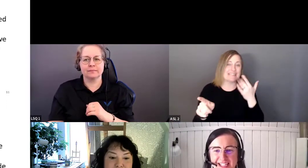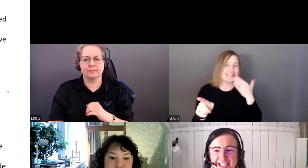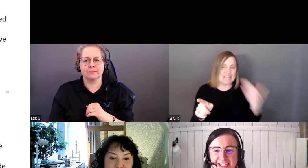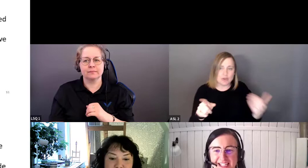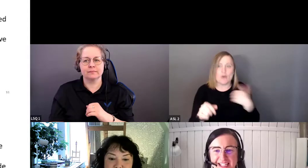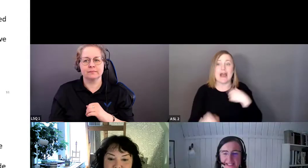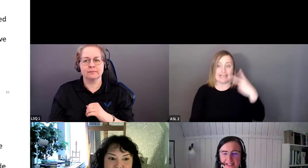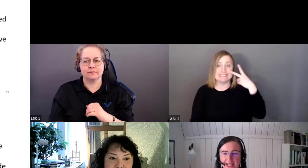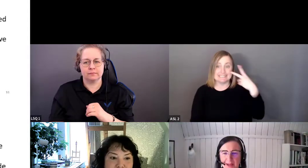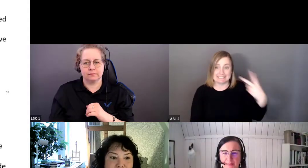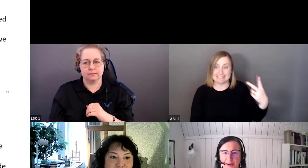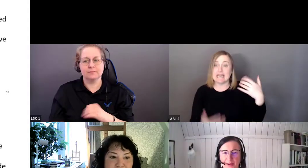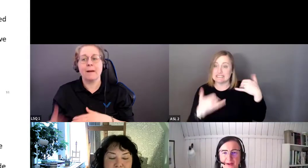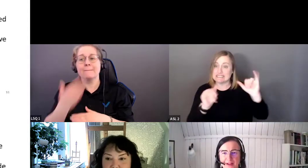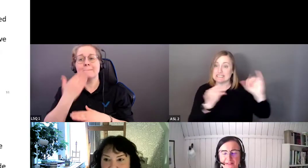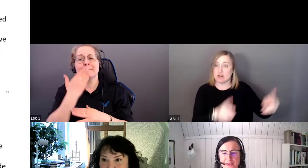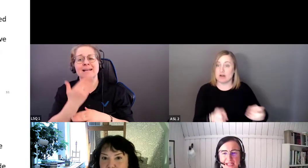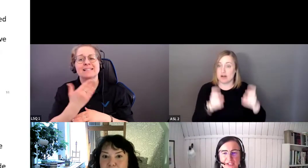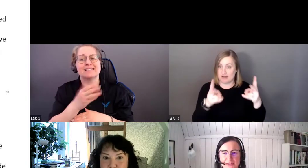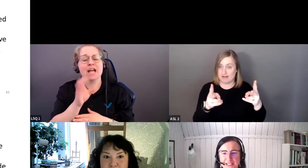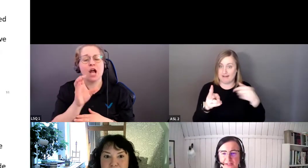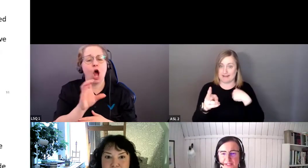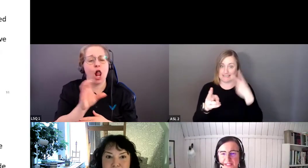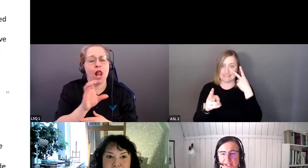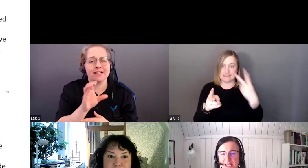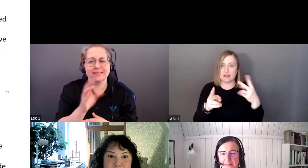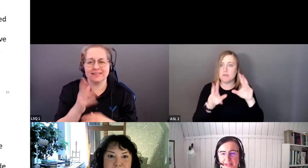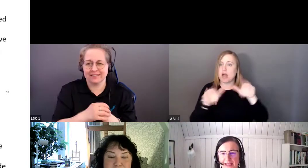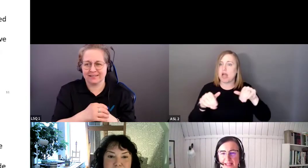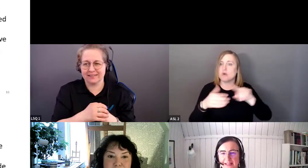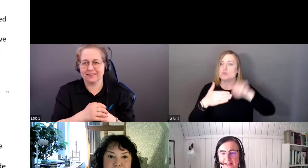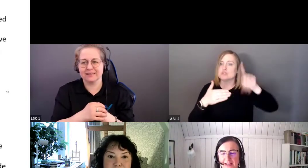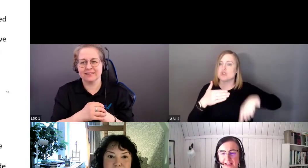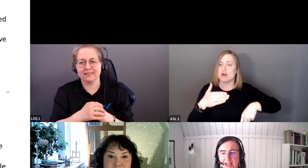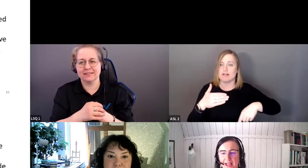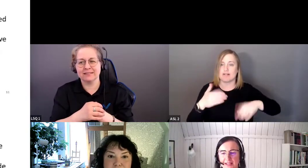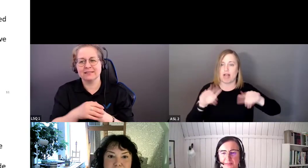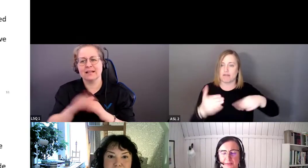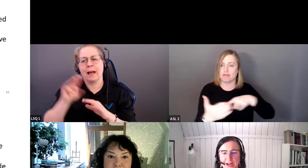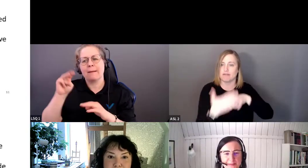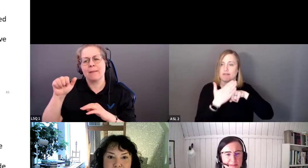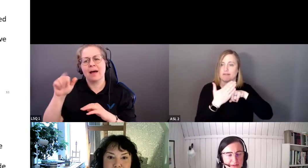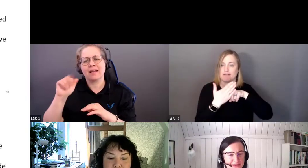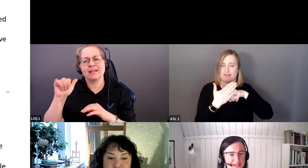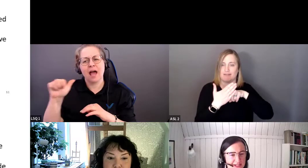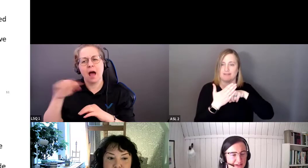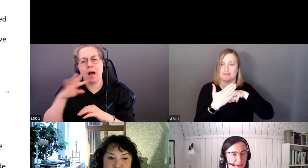Merci, Colleen. Alors, je ne vois pas les résultats.